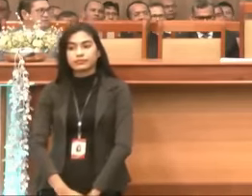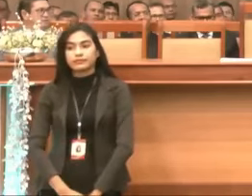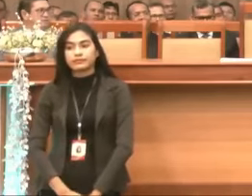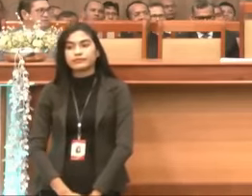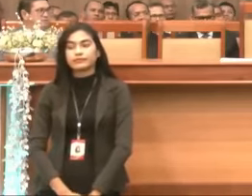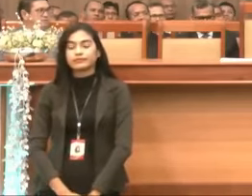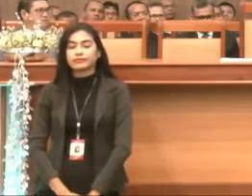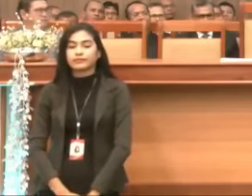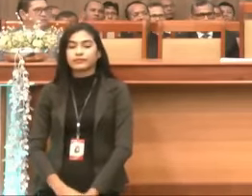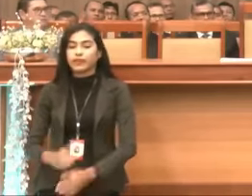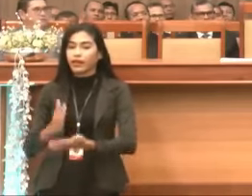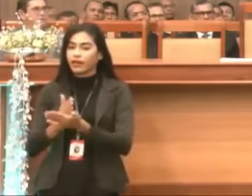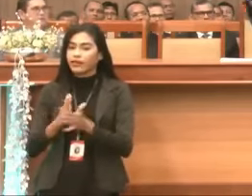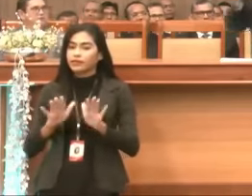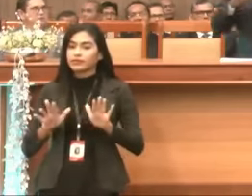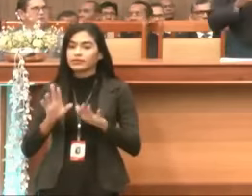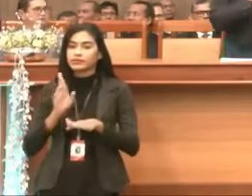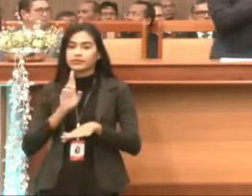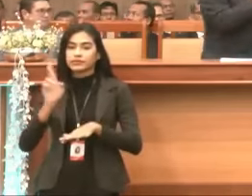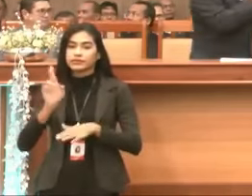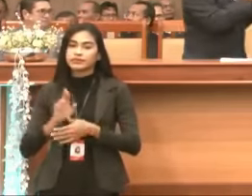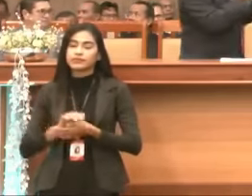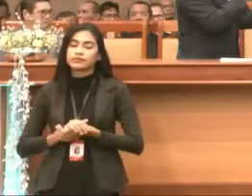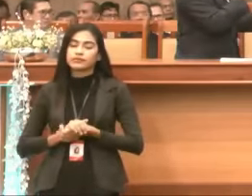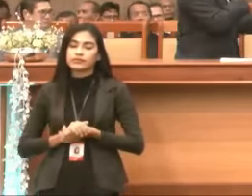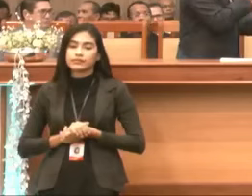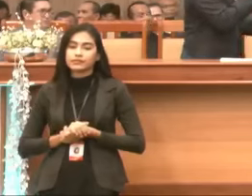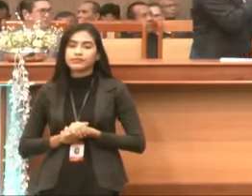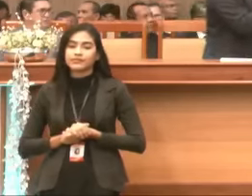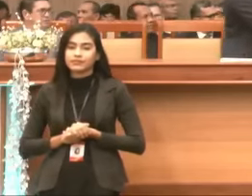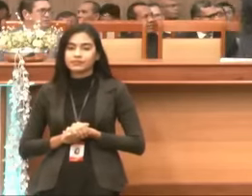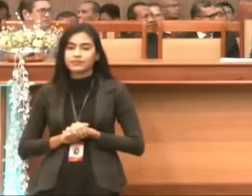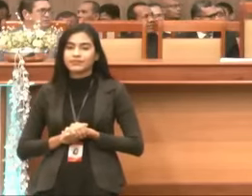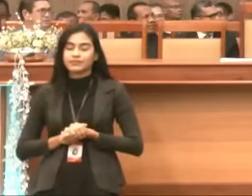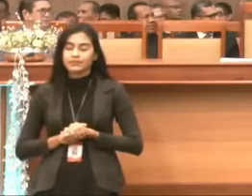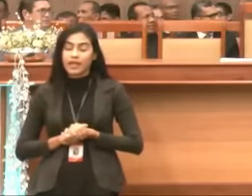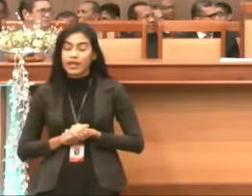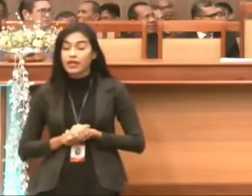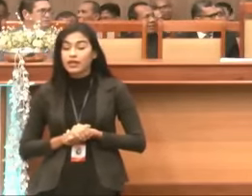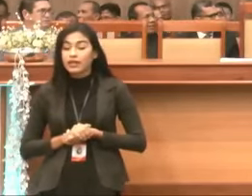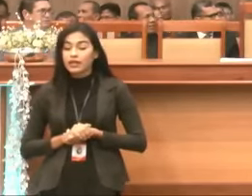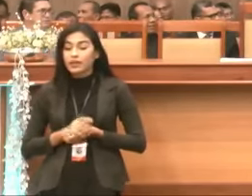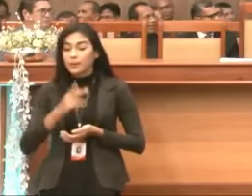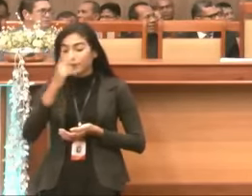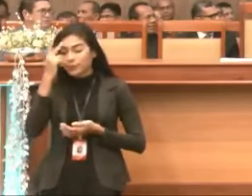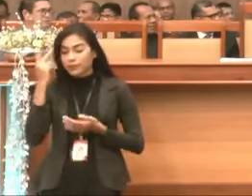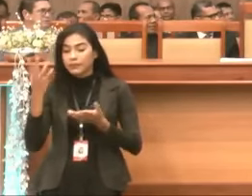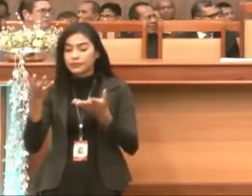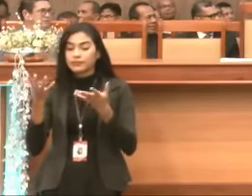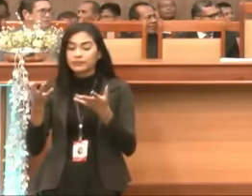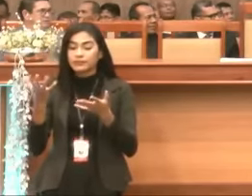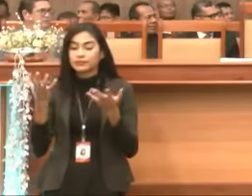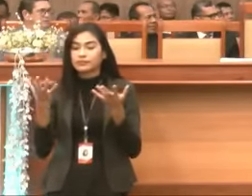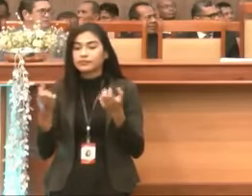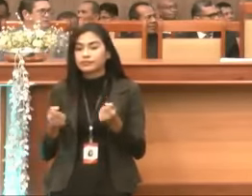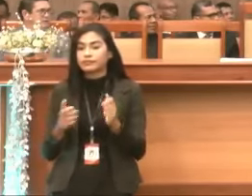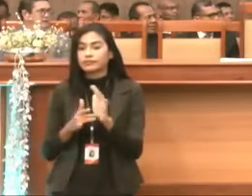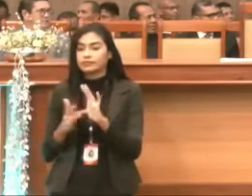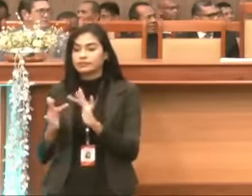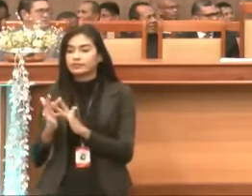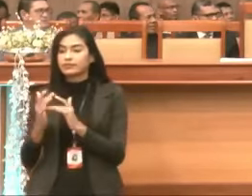Quem quer vir, coloca aí na tela, Jorge, para eles acompanharem. Quem quer vir após, faça o quê?